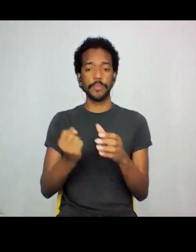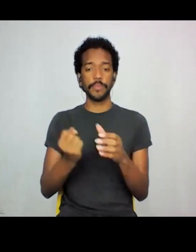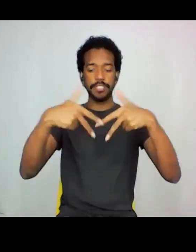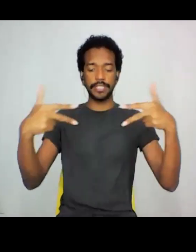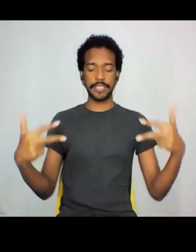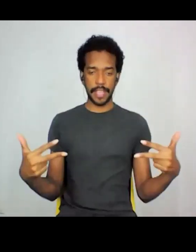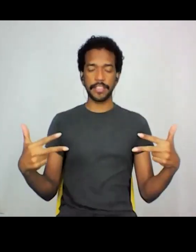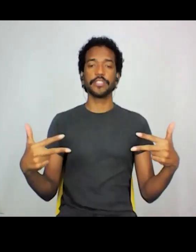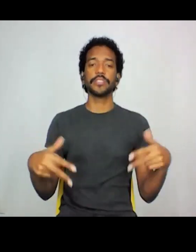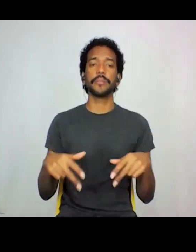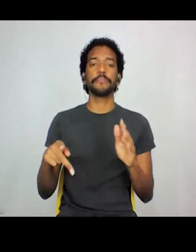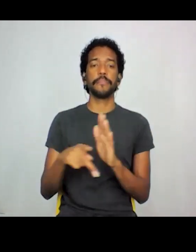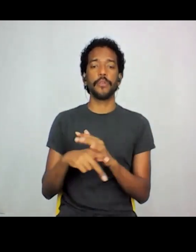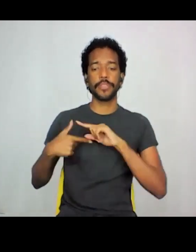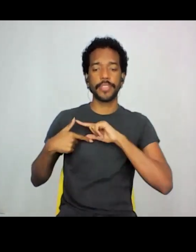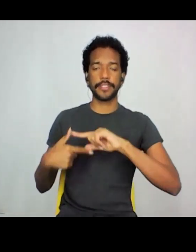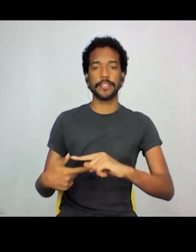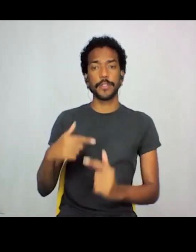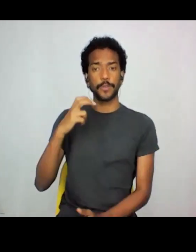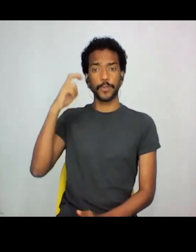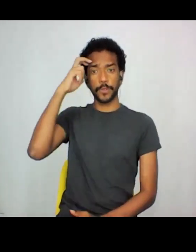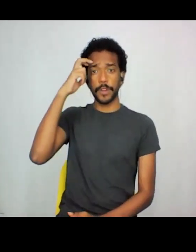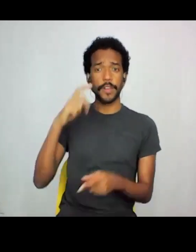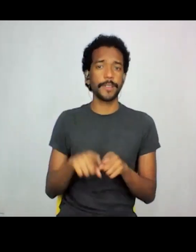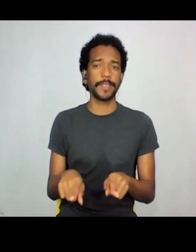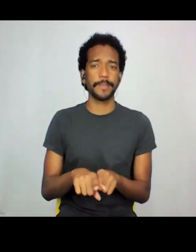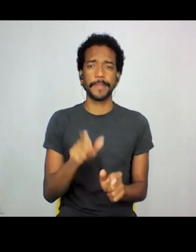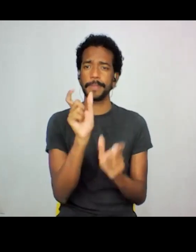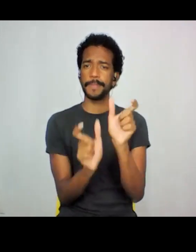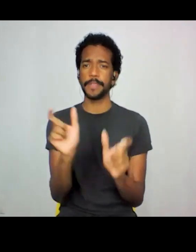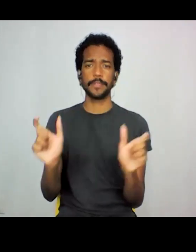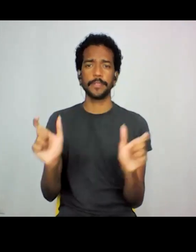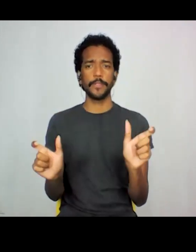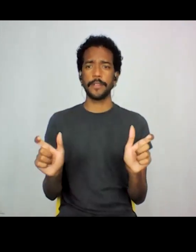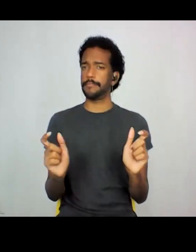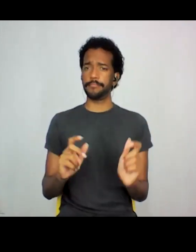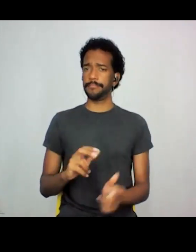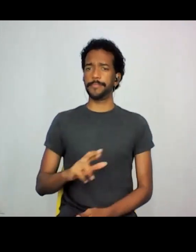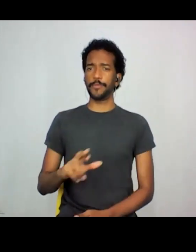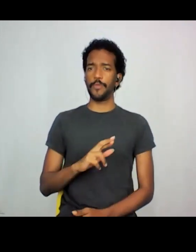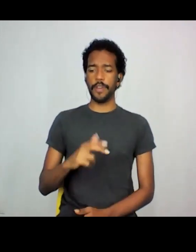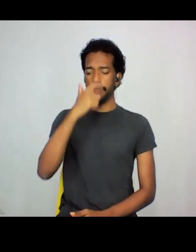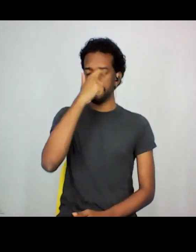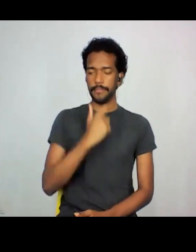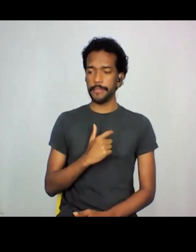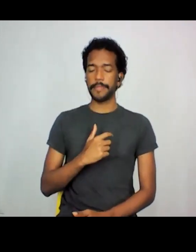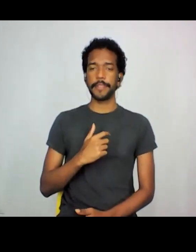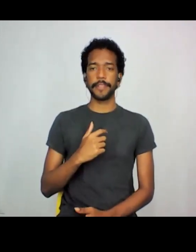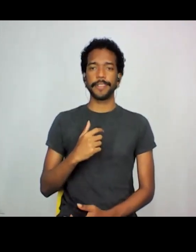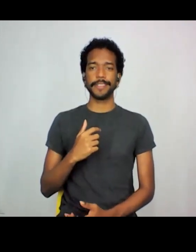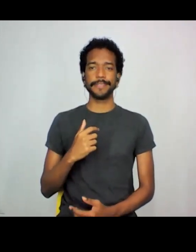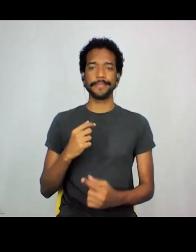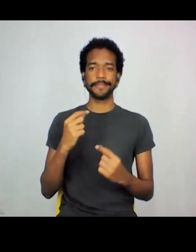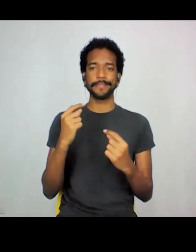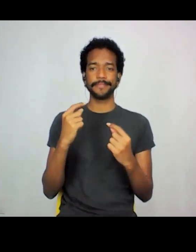sobre as tradições culturais, sujeitos que não necessariamente tem fenótipos